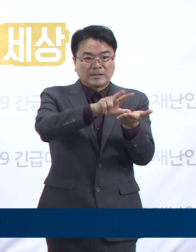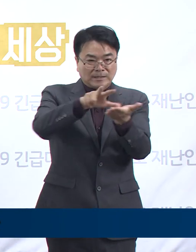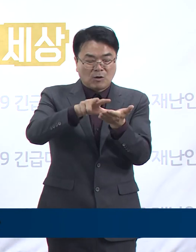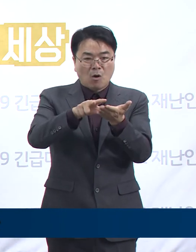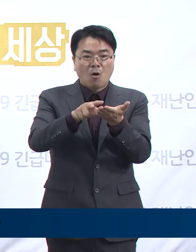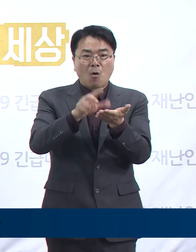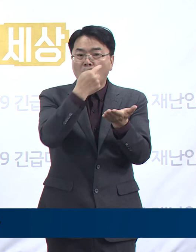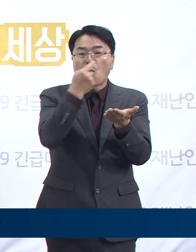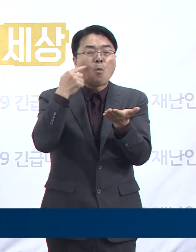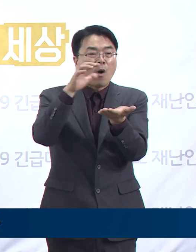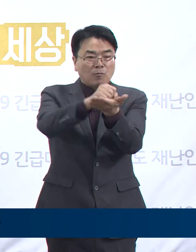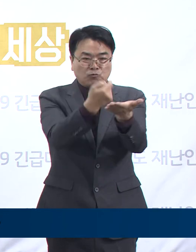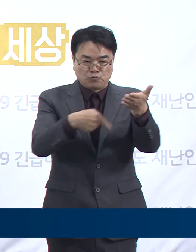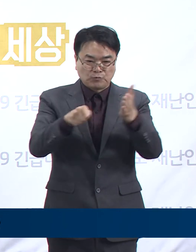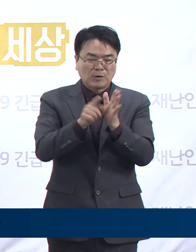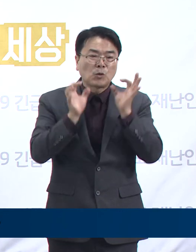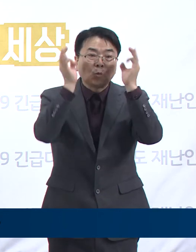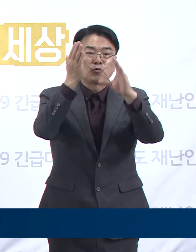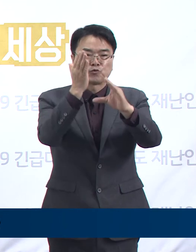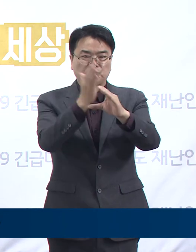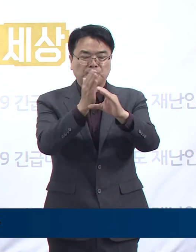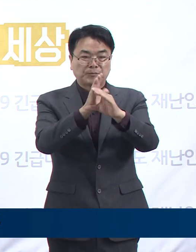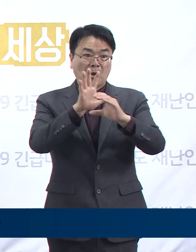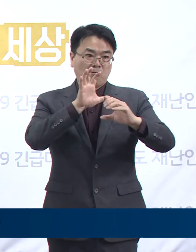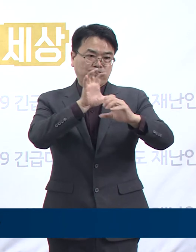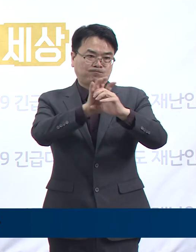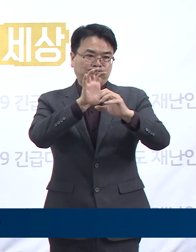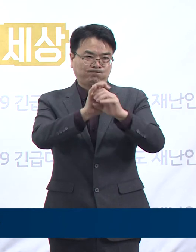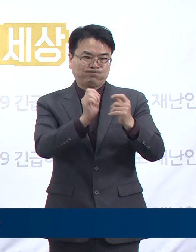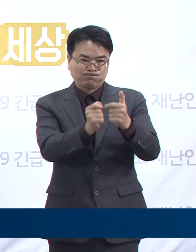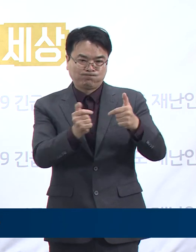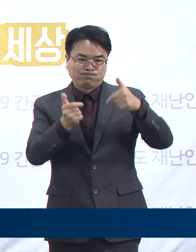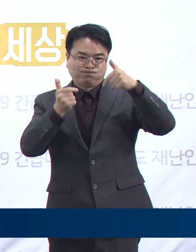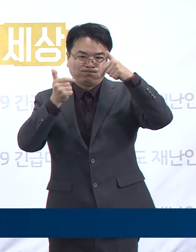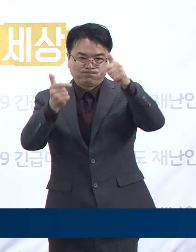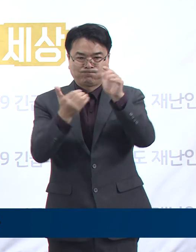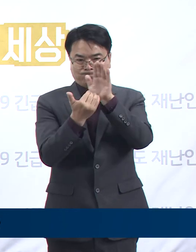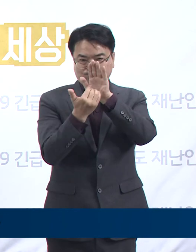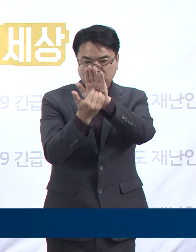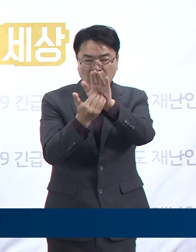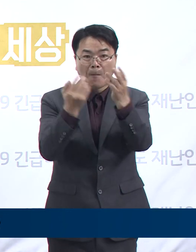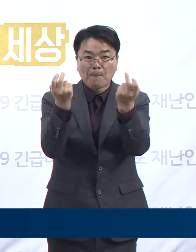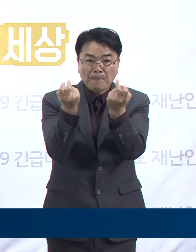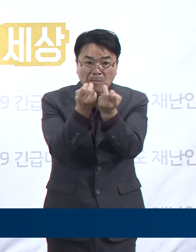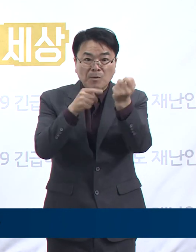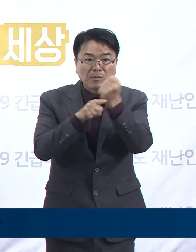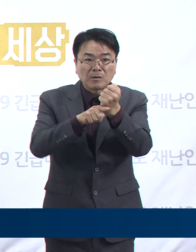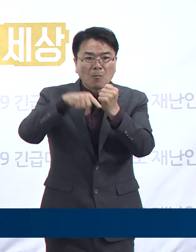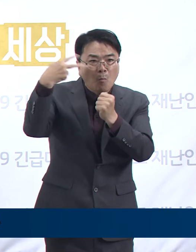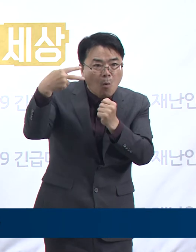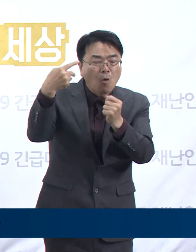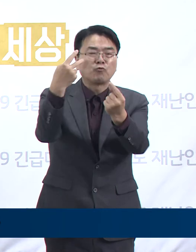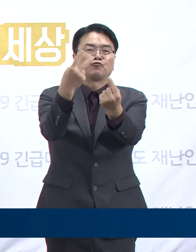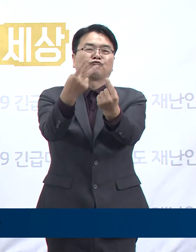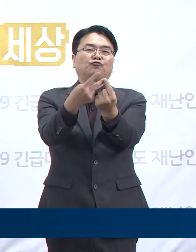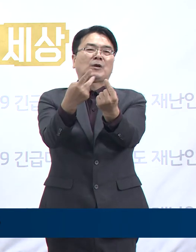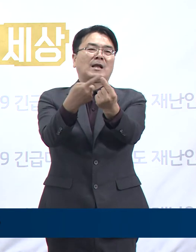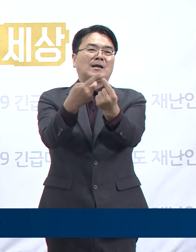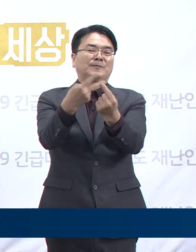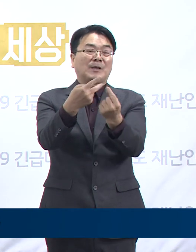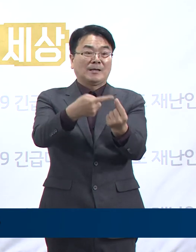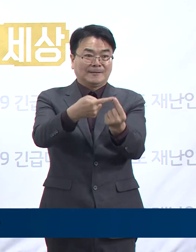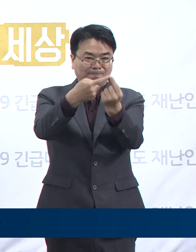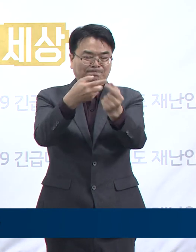코로나19 팬데믹을 대응한다는 것은 다음에 두 가지 일을 해낸다는 뜻입니다. 첫째, 적극적인